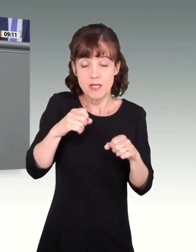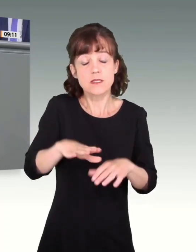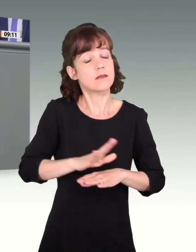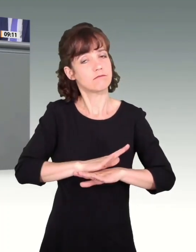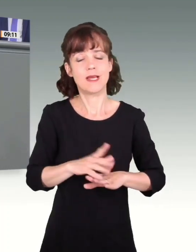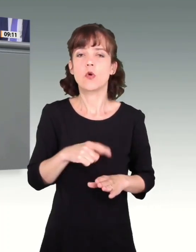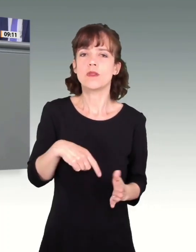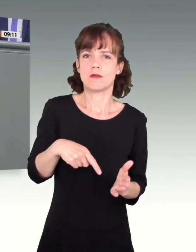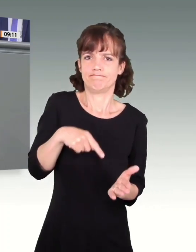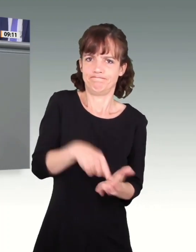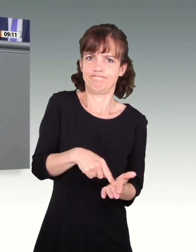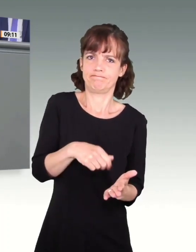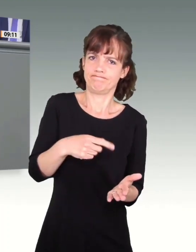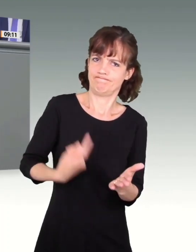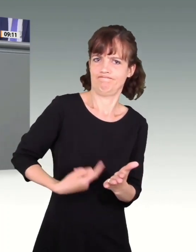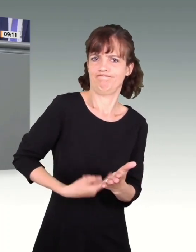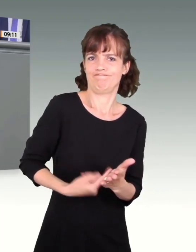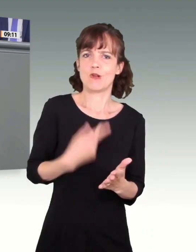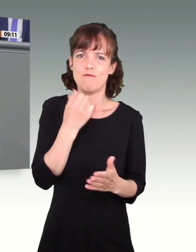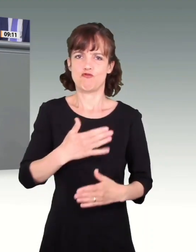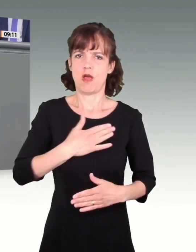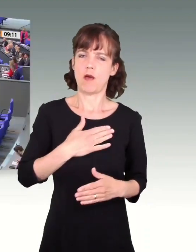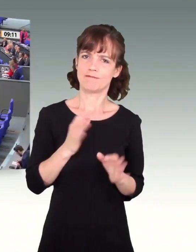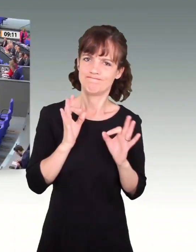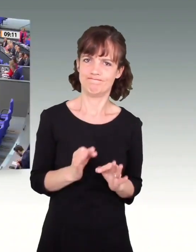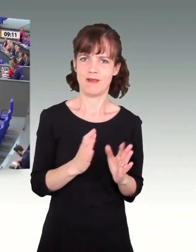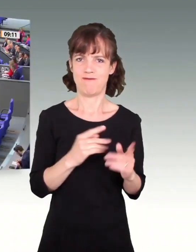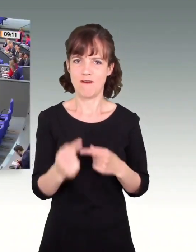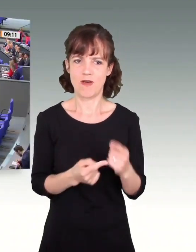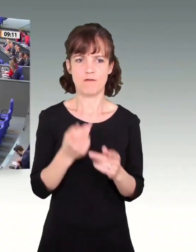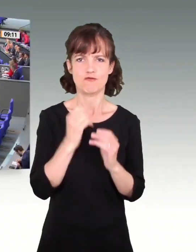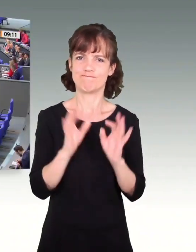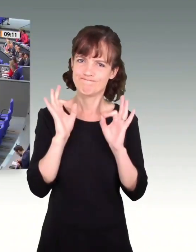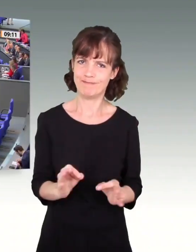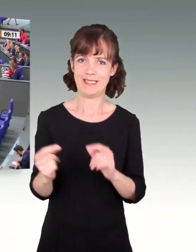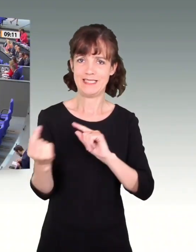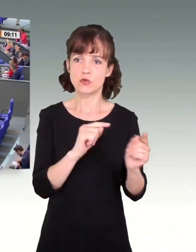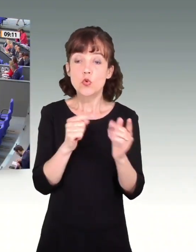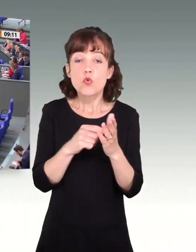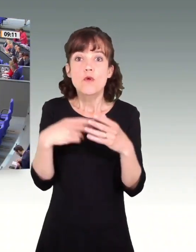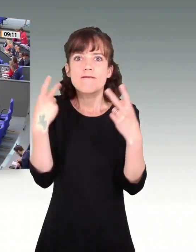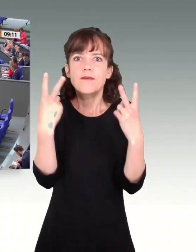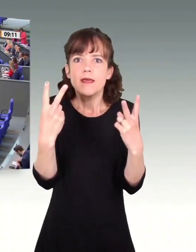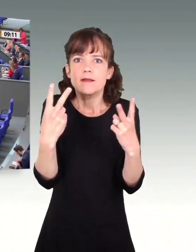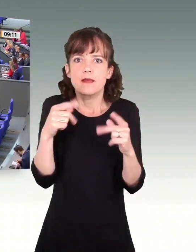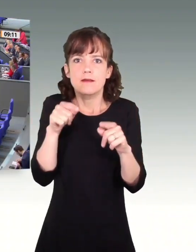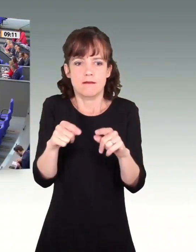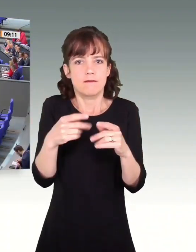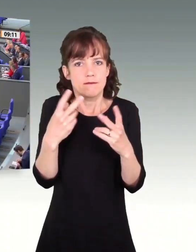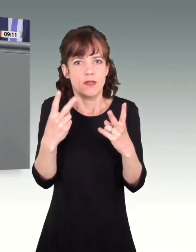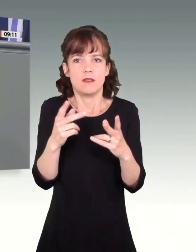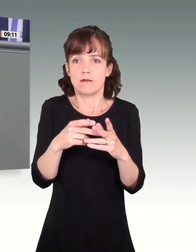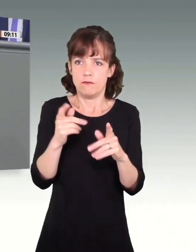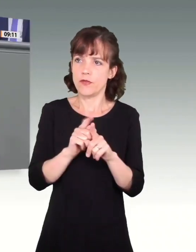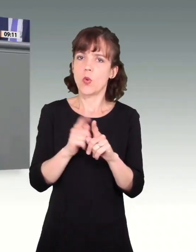ordentliches Verfahren möchten, weil wir darüber diskutieren möchten, wie es in diesen wichtigen Fragen weitergeht. Es geht um nichts weniger